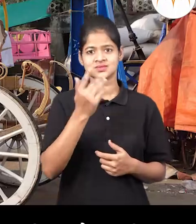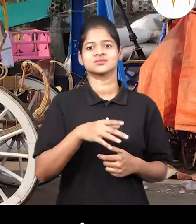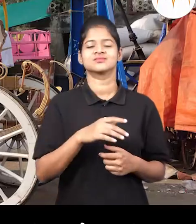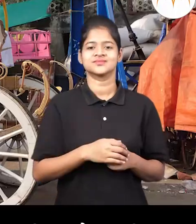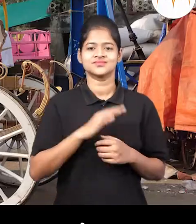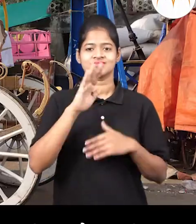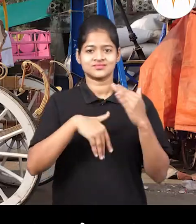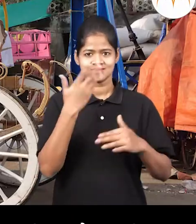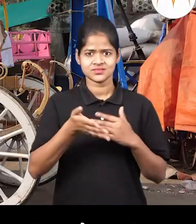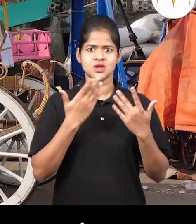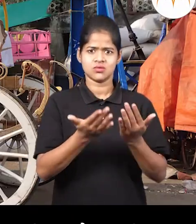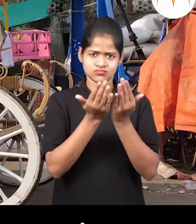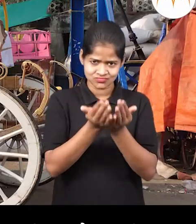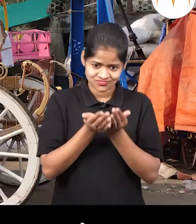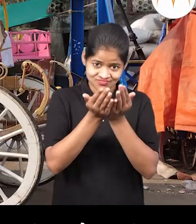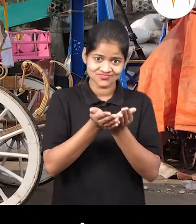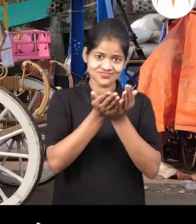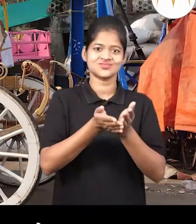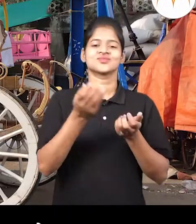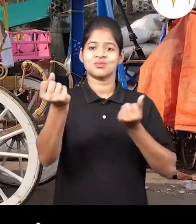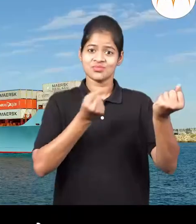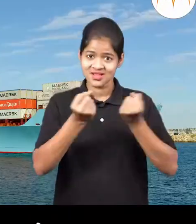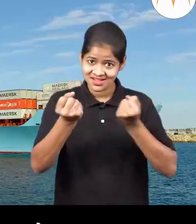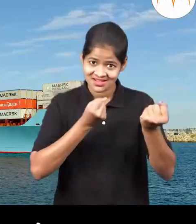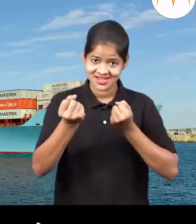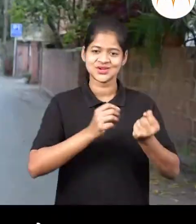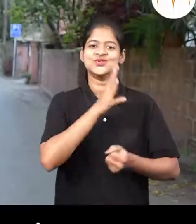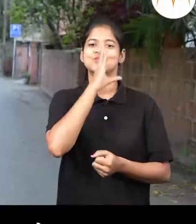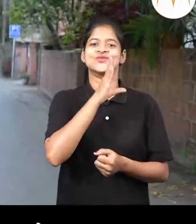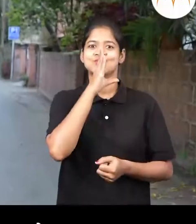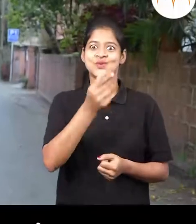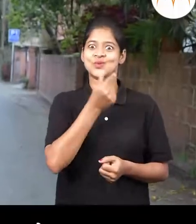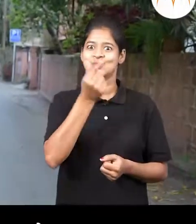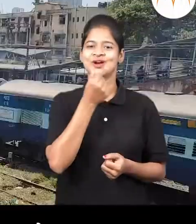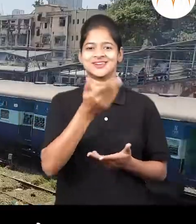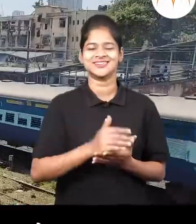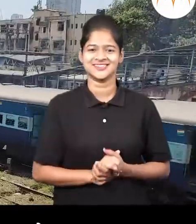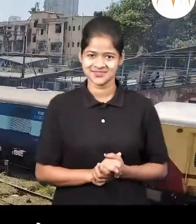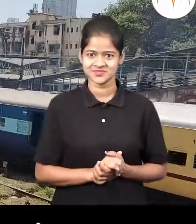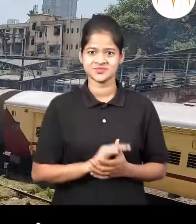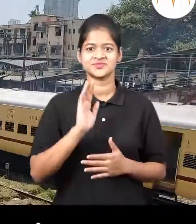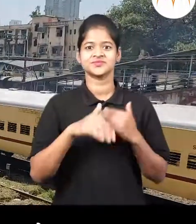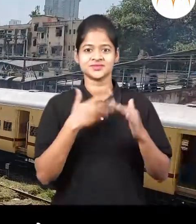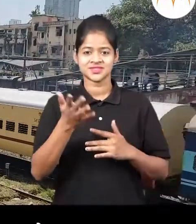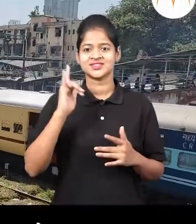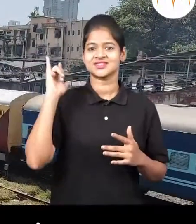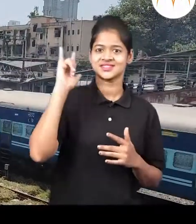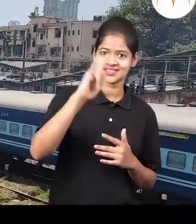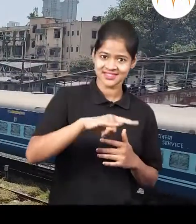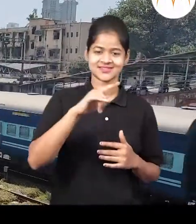घुडा गाडी अशी साधने आली। मग जहाज, मोटार वा आगगाडी यांचा